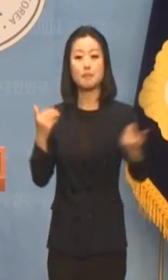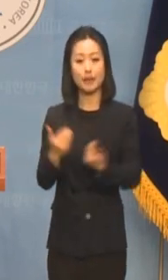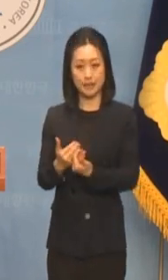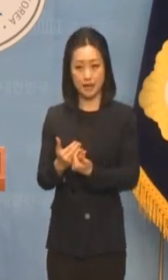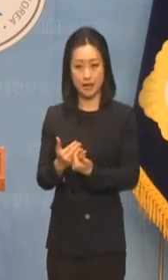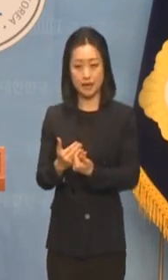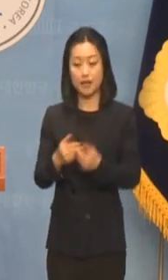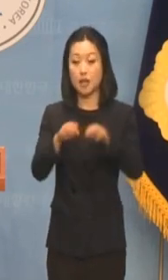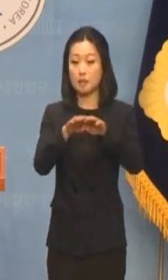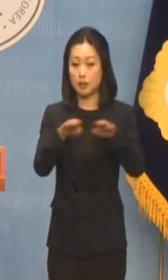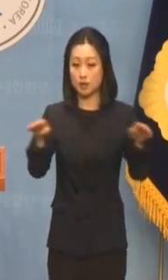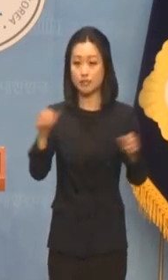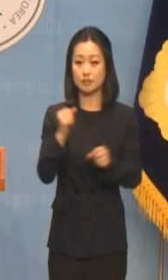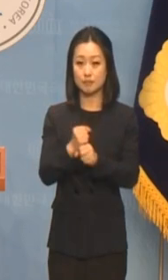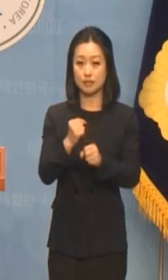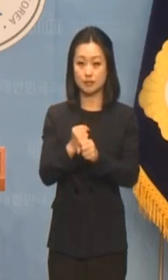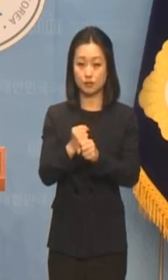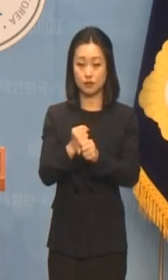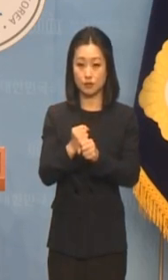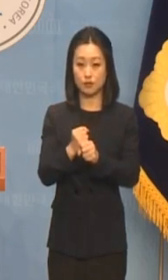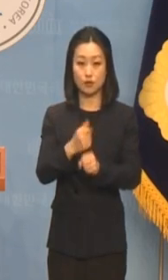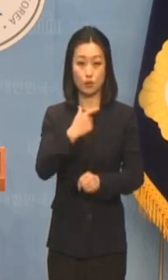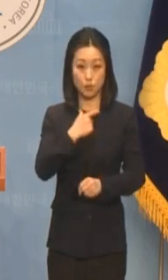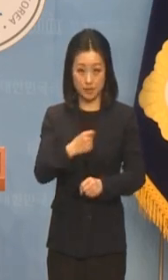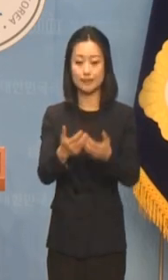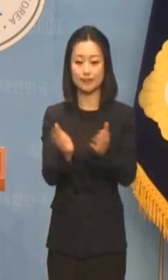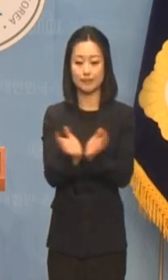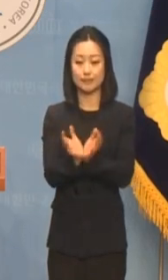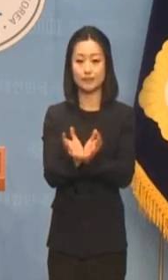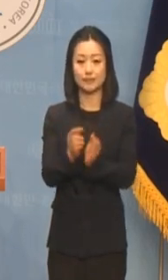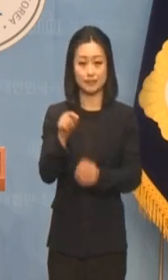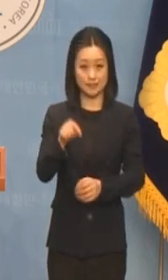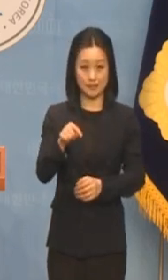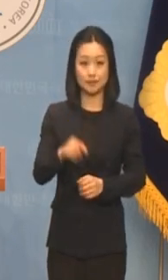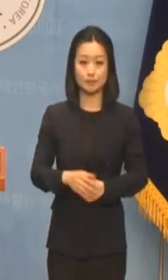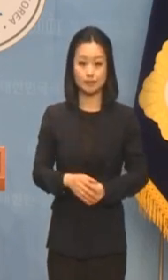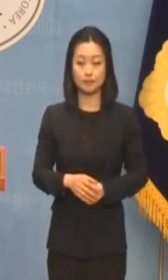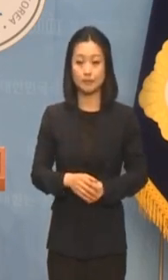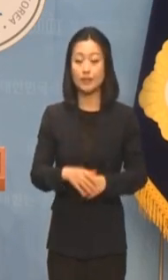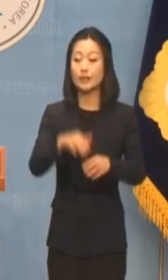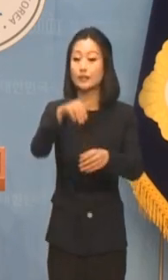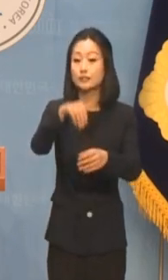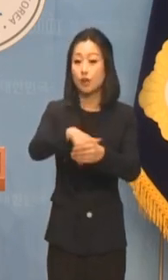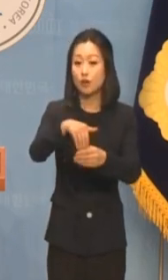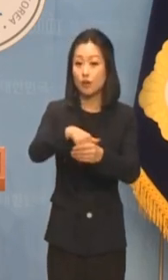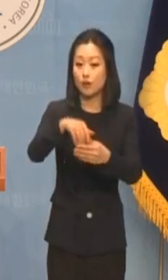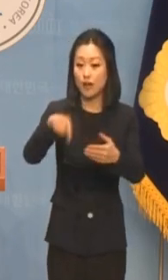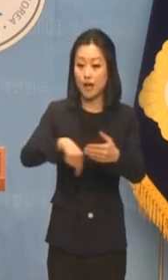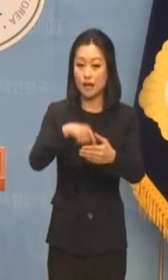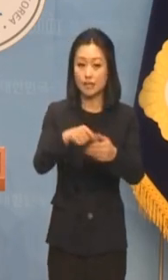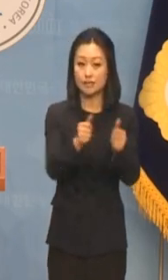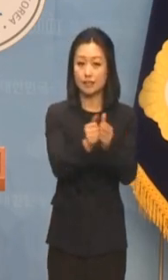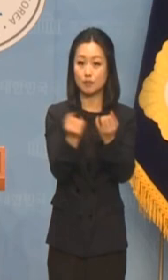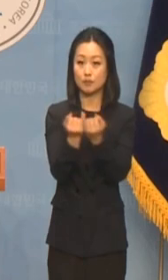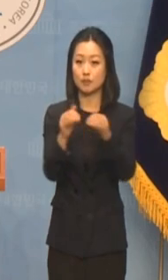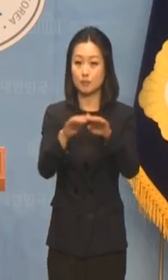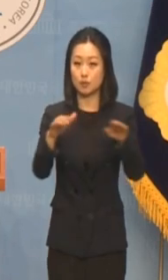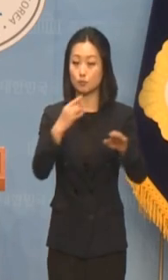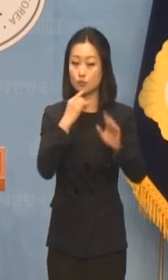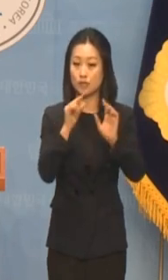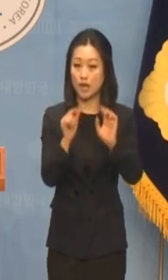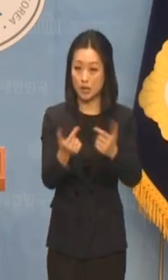평등을 만들어 온 정당입니다 이번 선거에서도 성평등 공약뿐 아니라